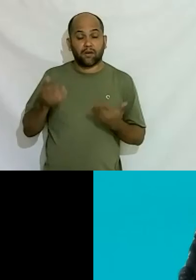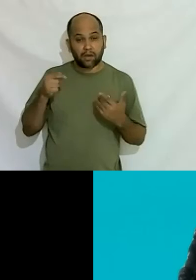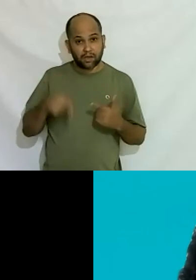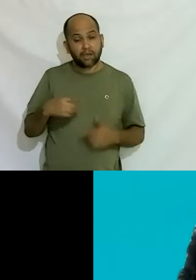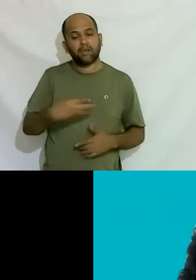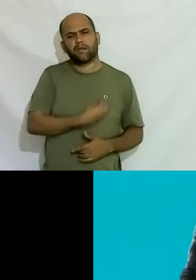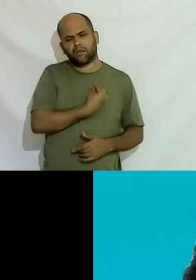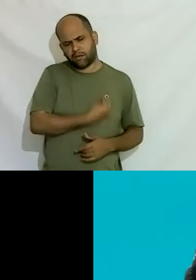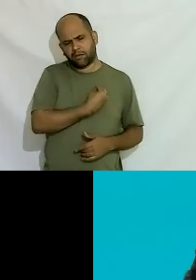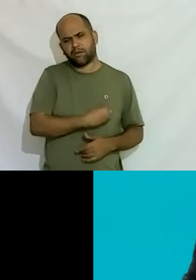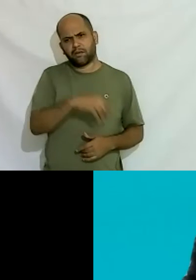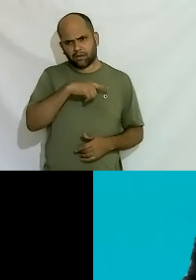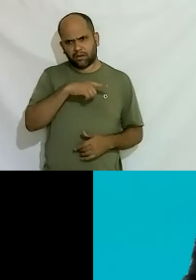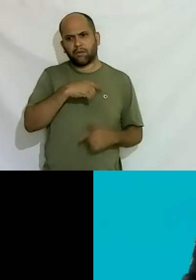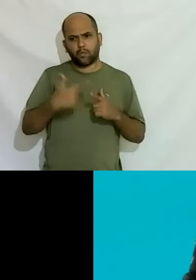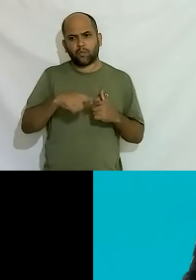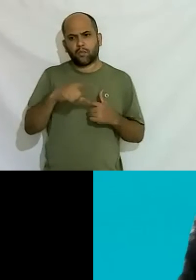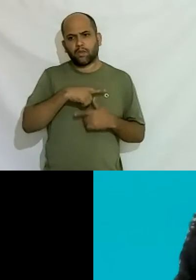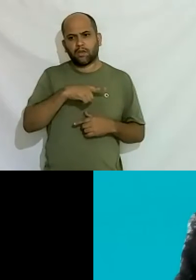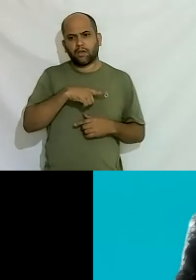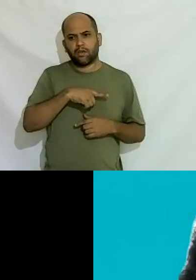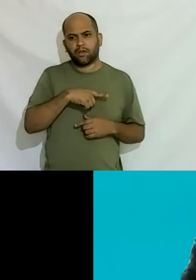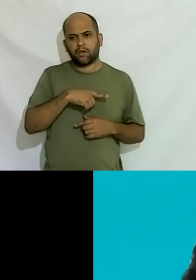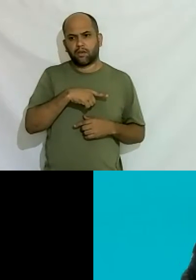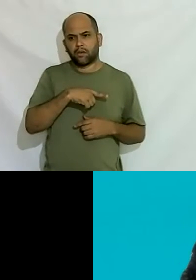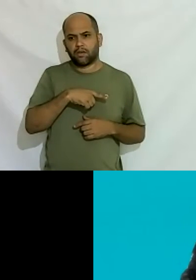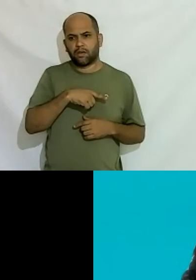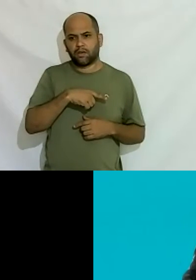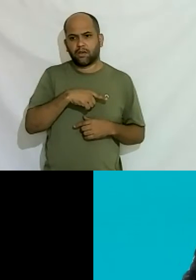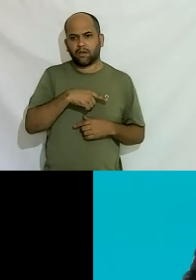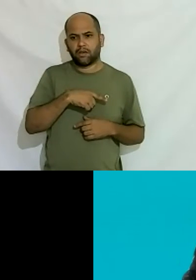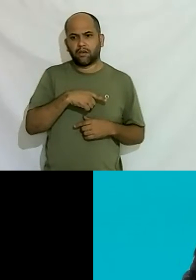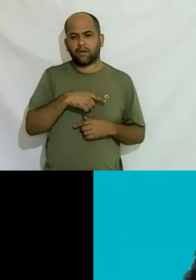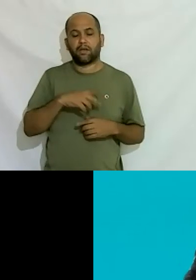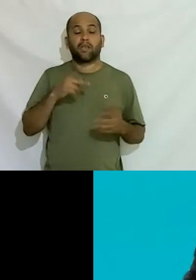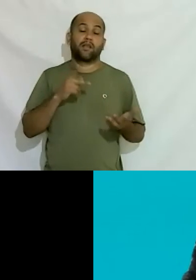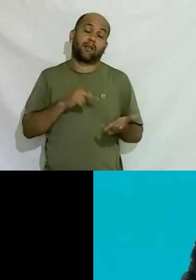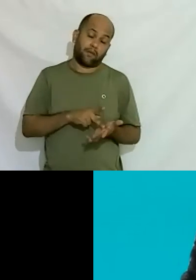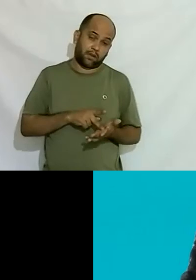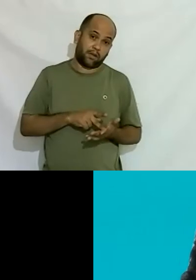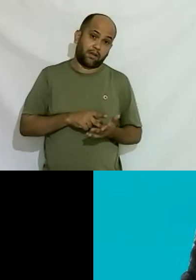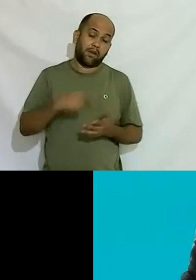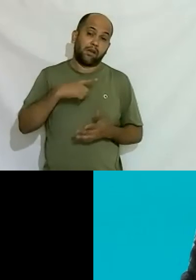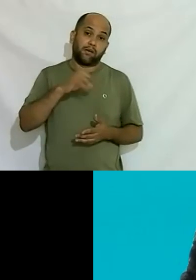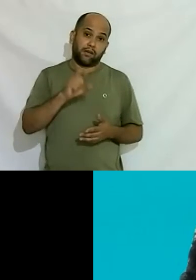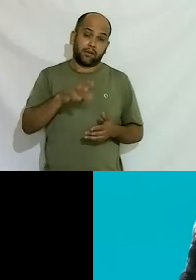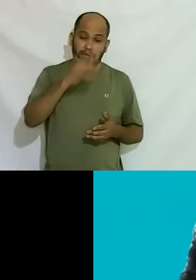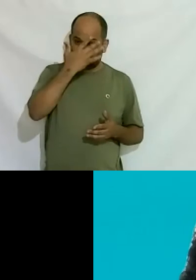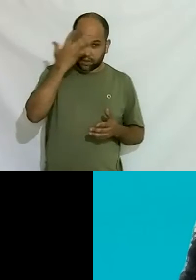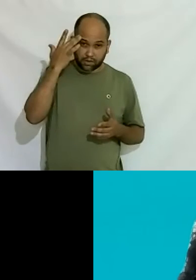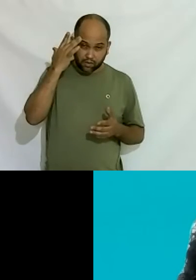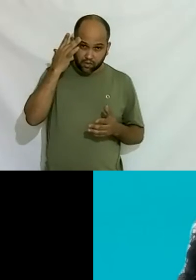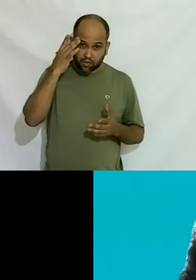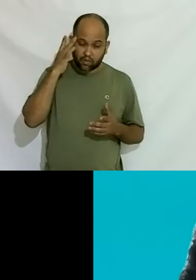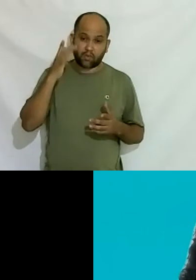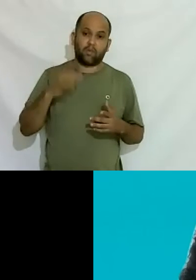existe tem problema tem realmente eu ser uma pessoa privilegiada estar em São Paulo